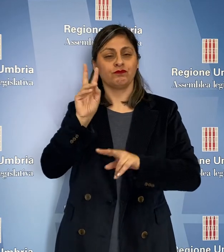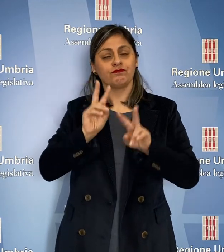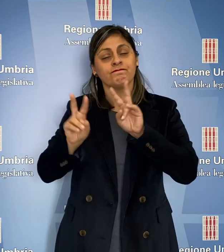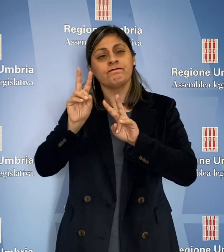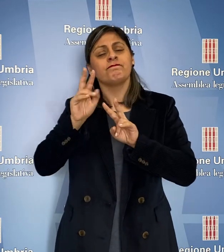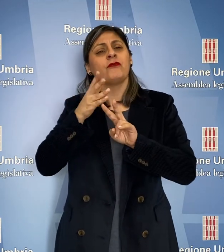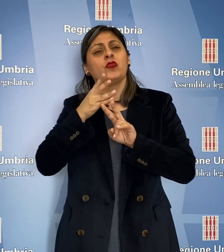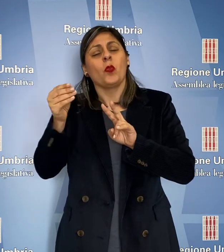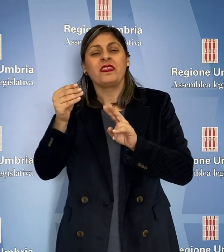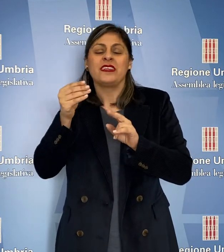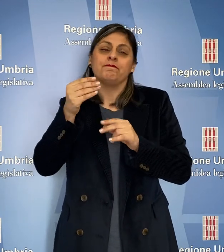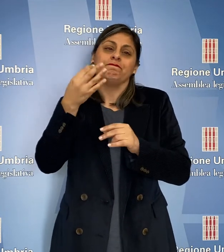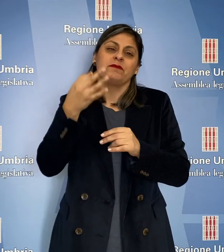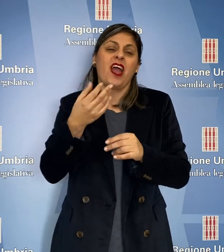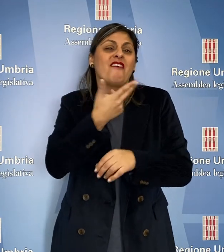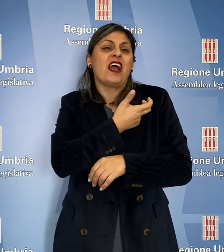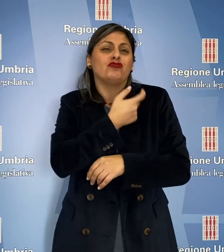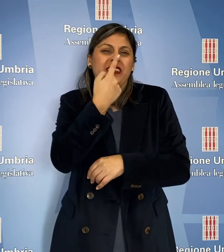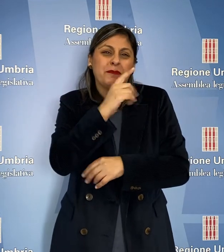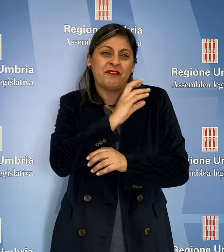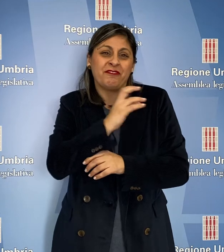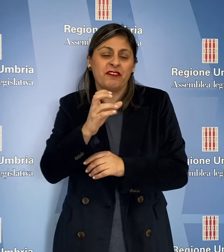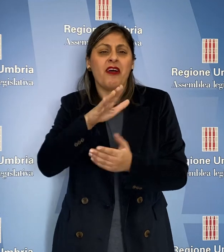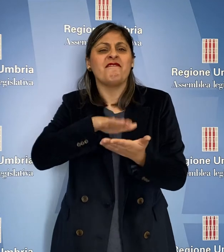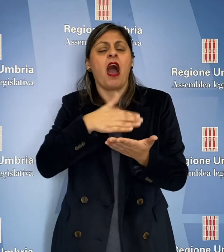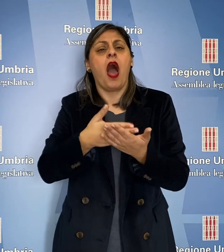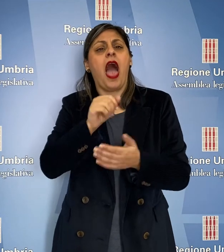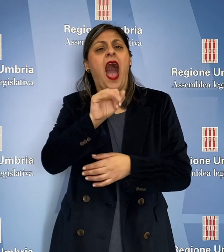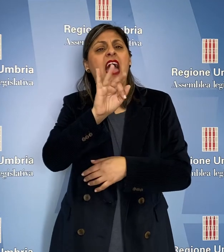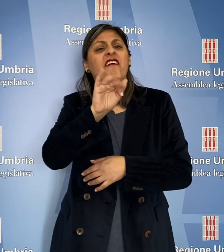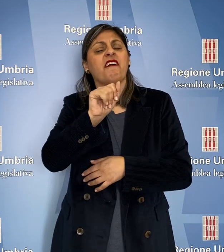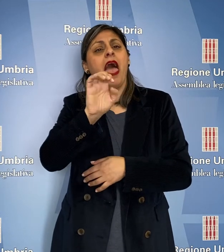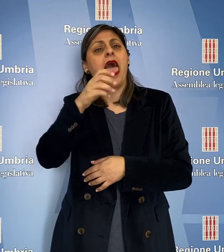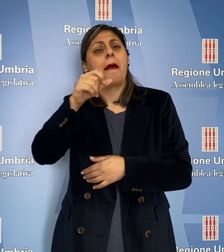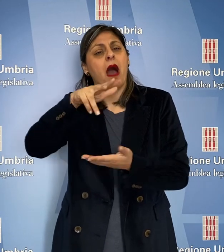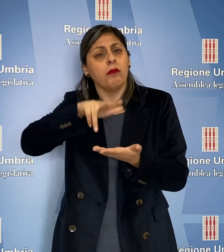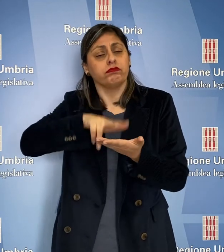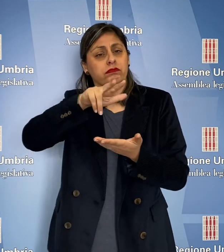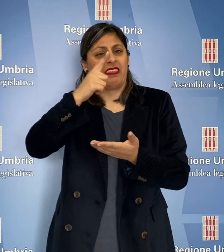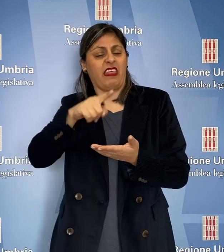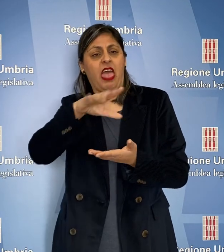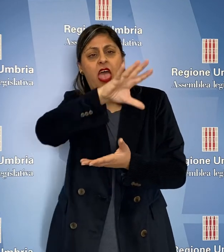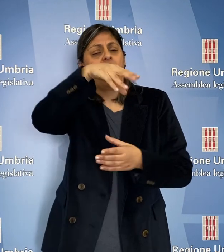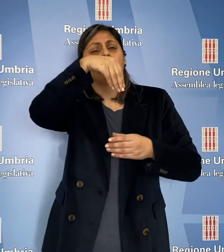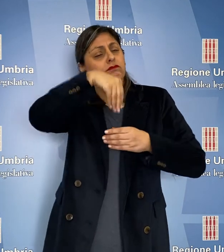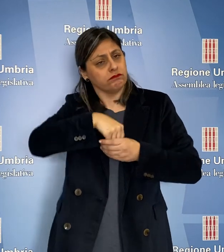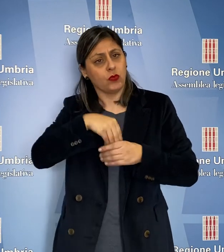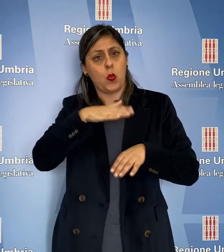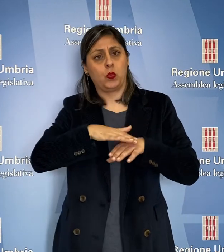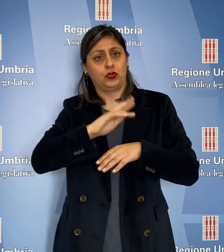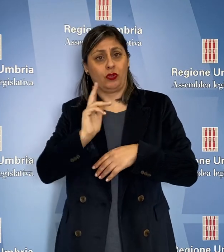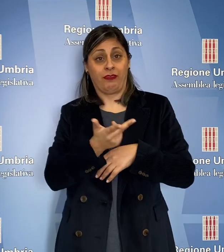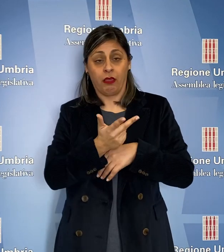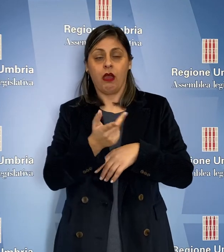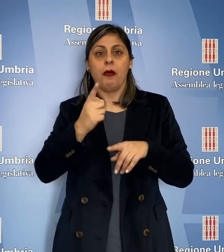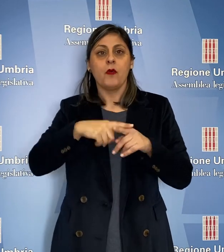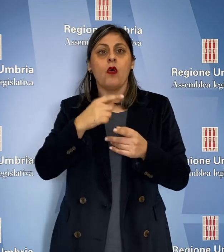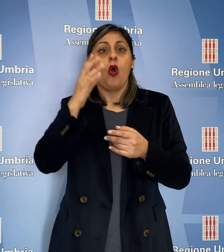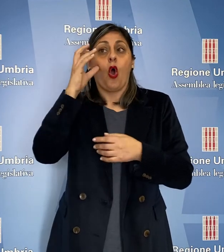formulazioni del vaccino validate da Haifa e Ema, chiedere al nuovo governo di accelerare sui protocolli per rendere operativo l